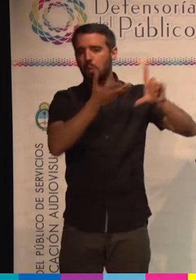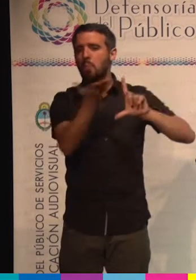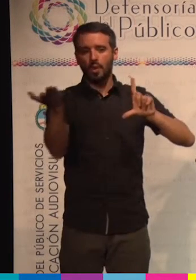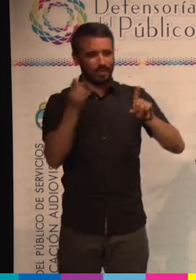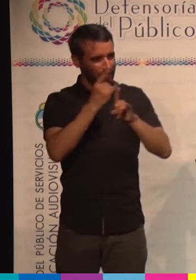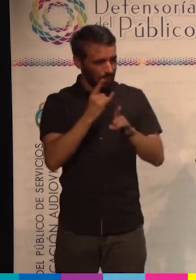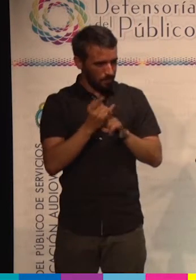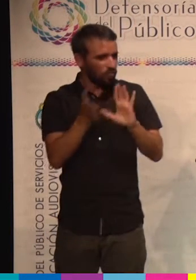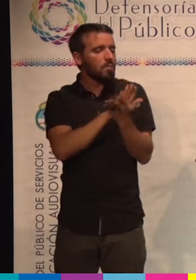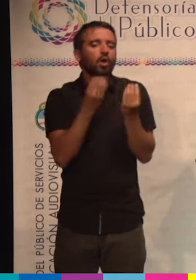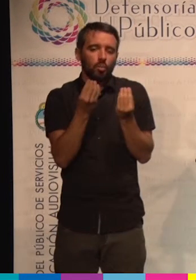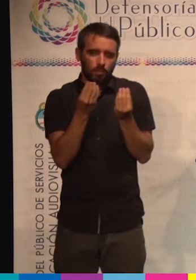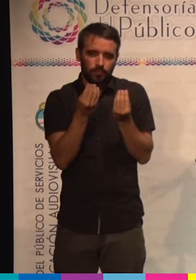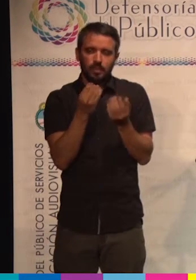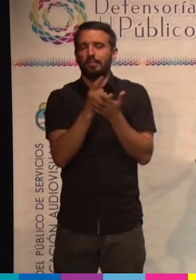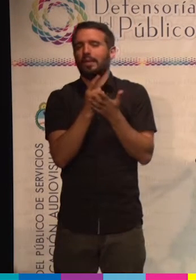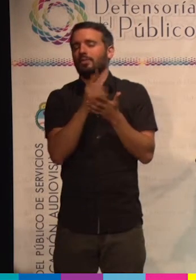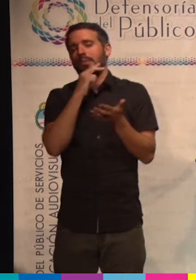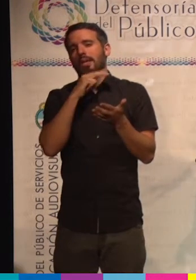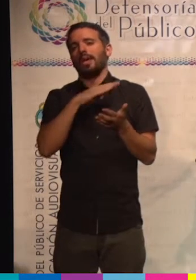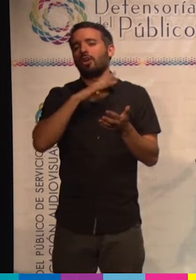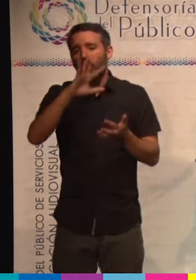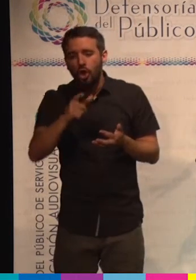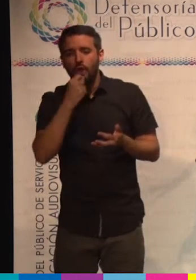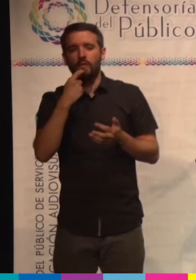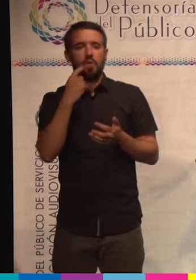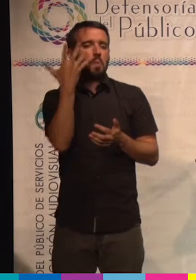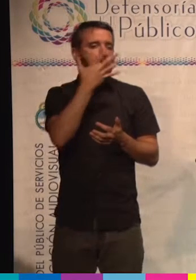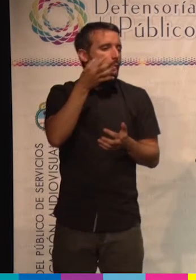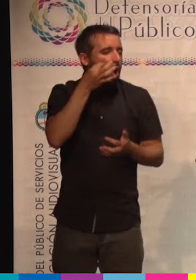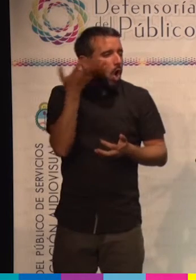¿De qué manera? Bueno, como Pechorro, como El Morocho.